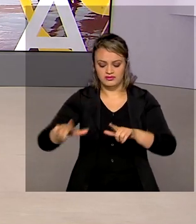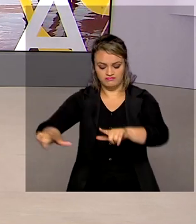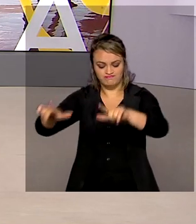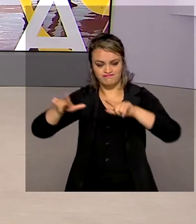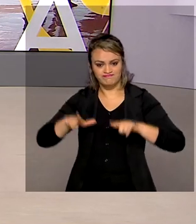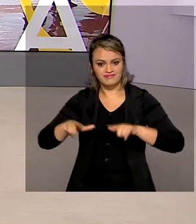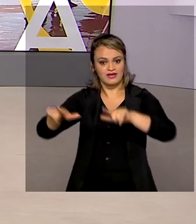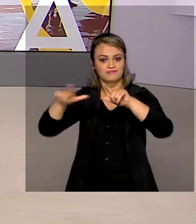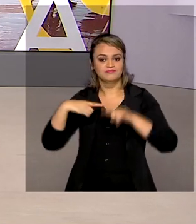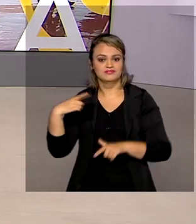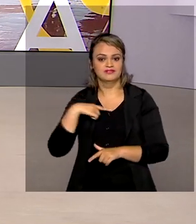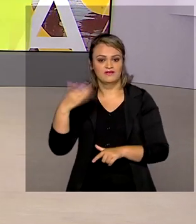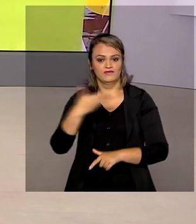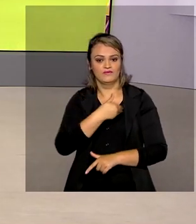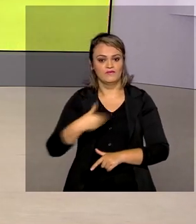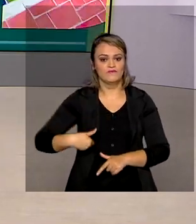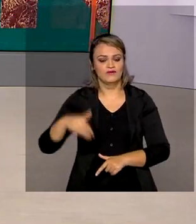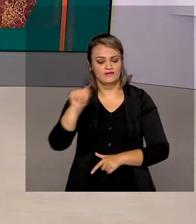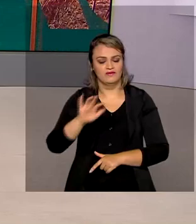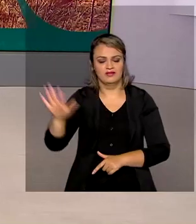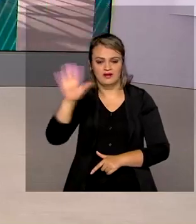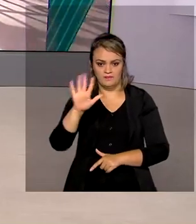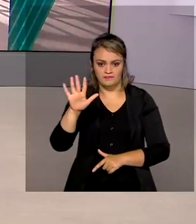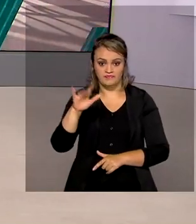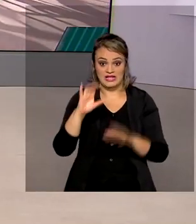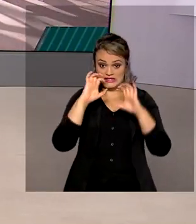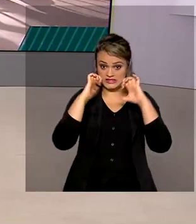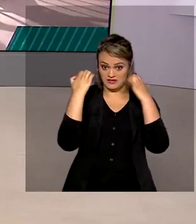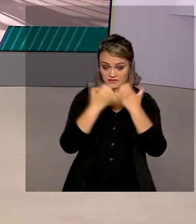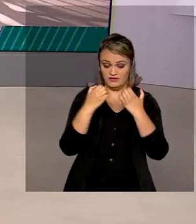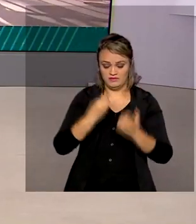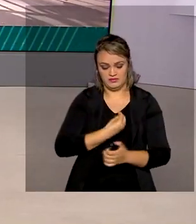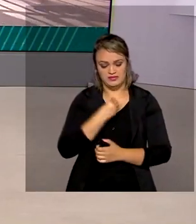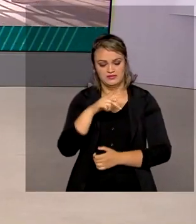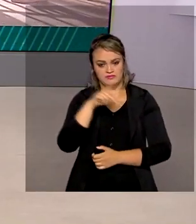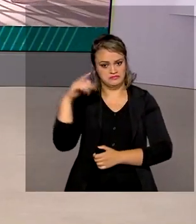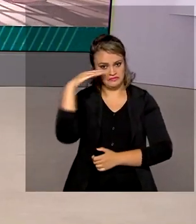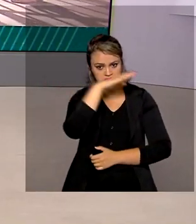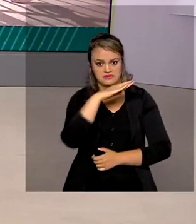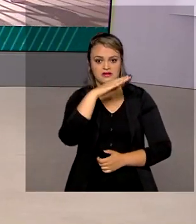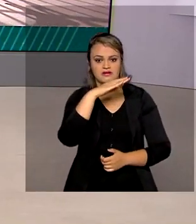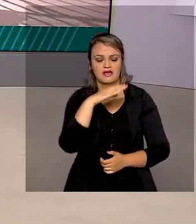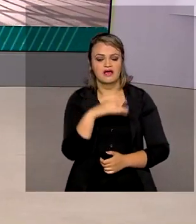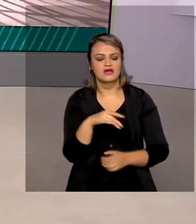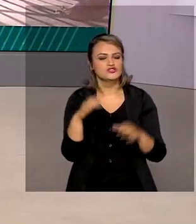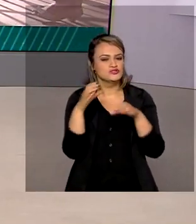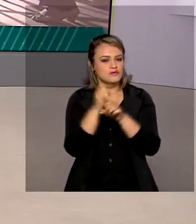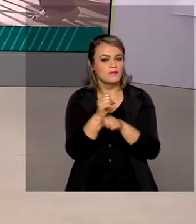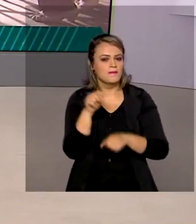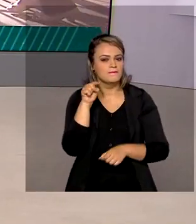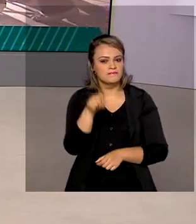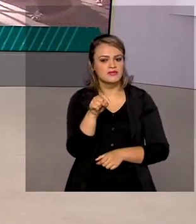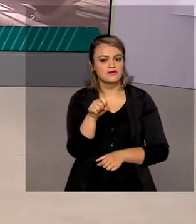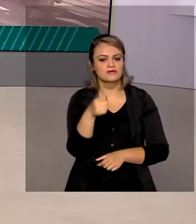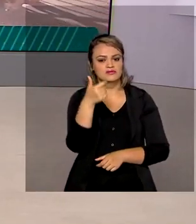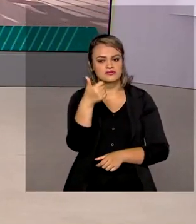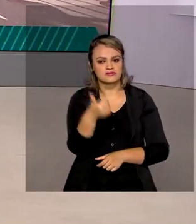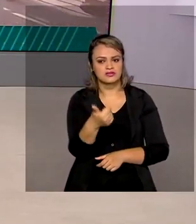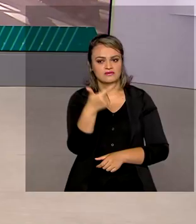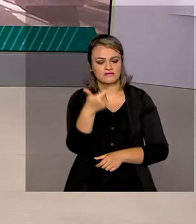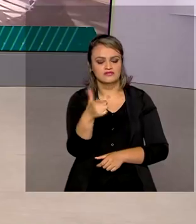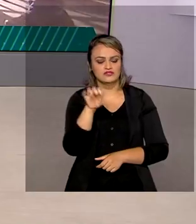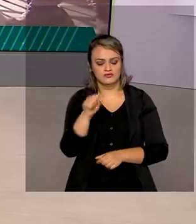fundiários do governo federal. A cerimônia contou com a participação do presidente Jair Bolsonaro. Ao todo, 1.128